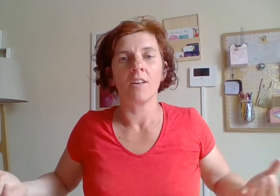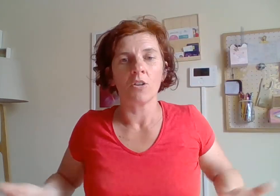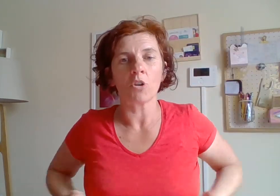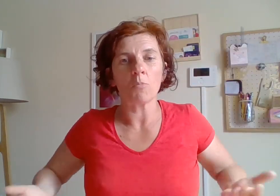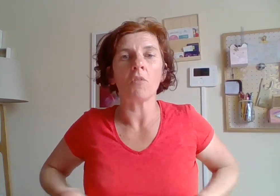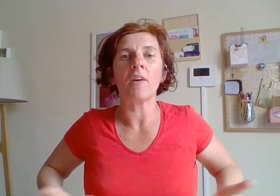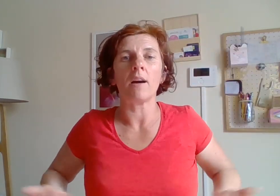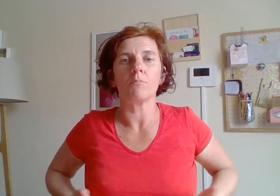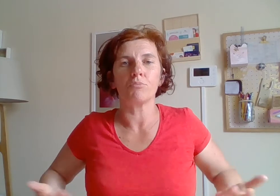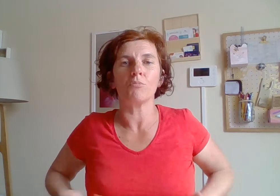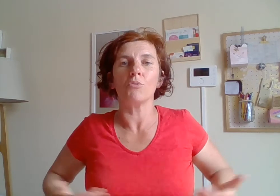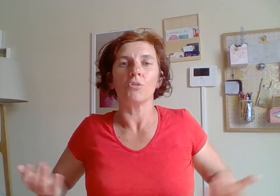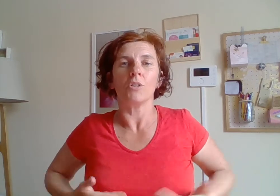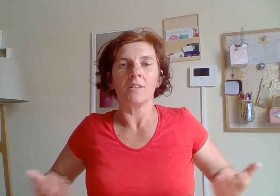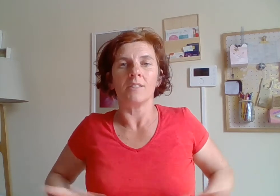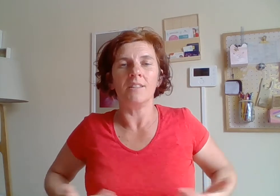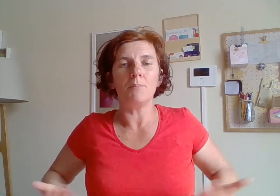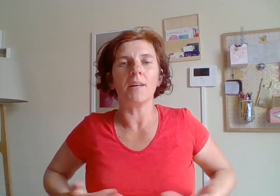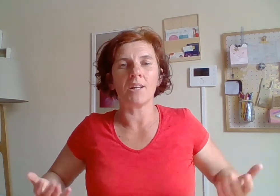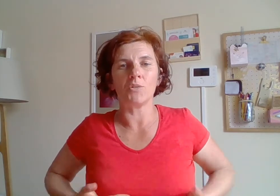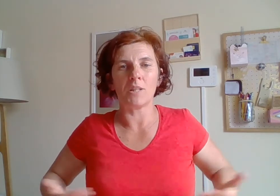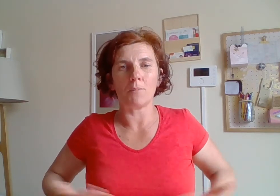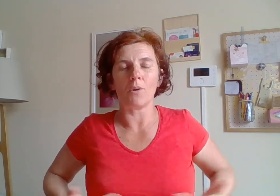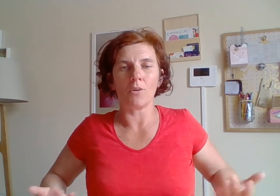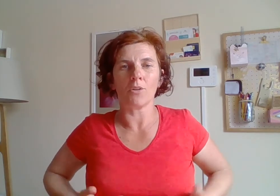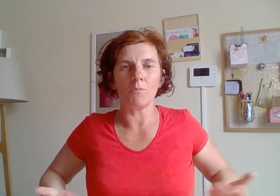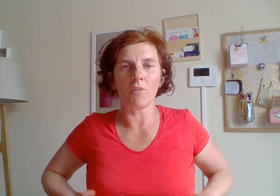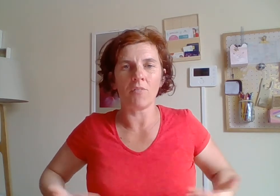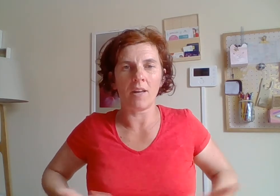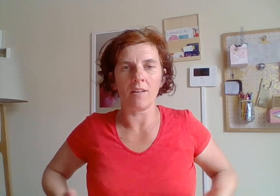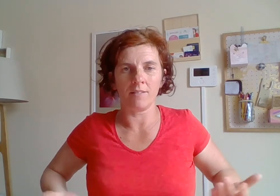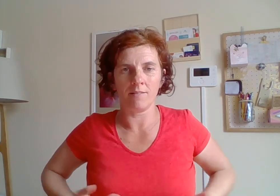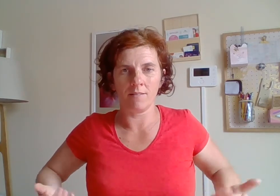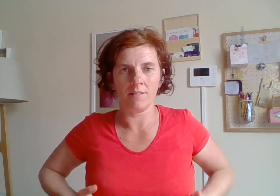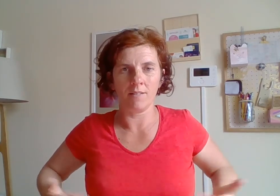Comment faire pour me libérer de ces peurs ? Comment faire ?